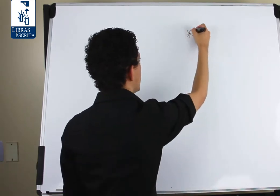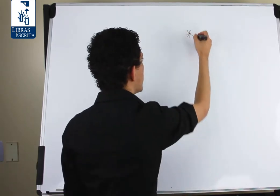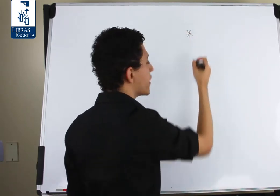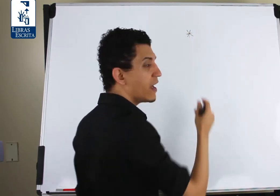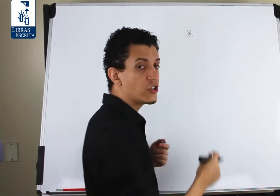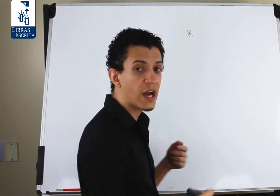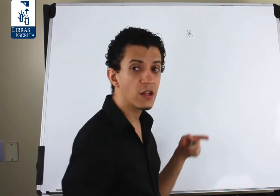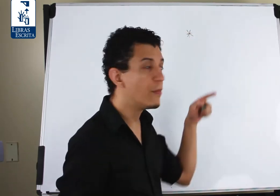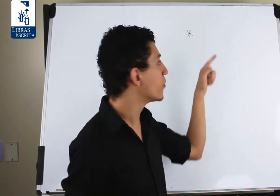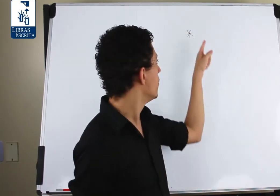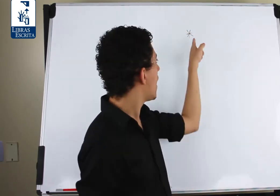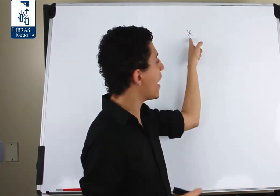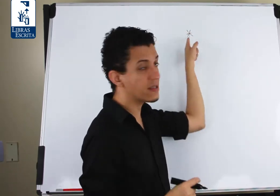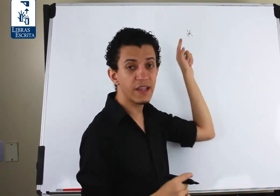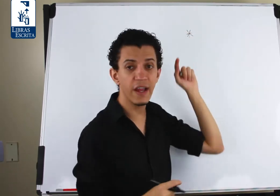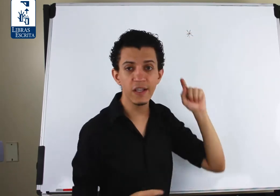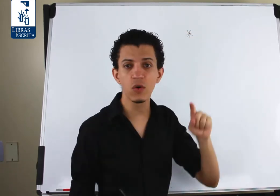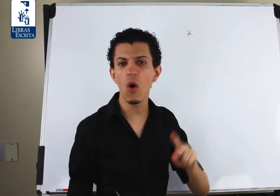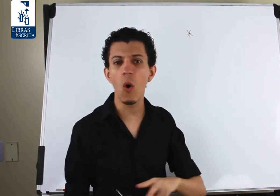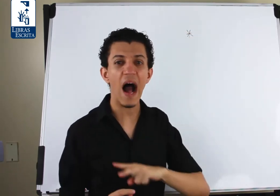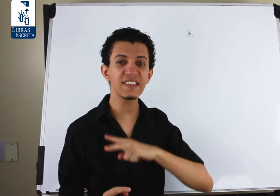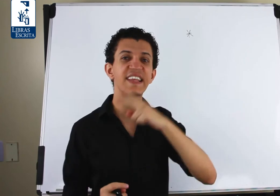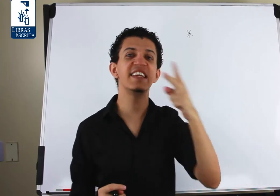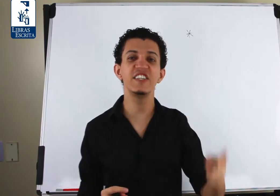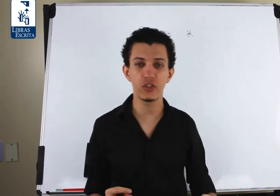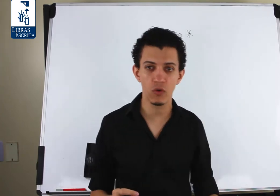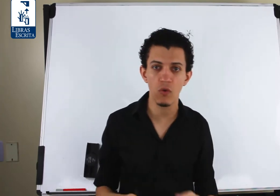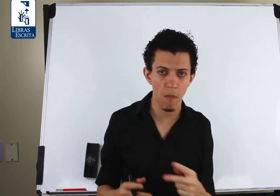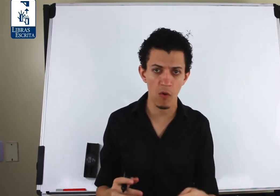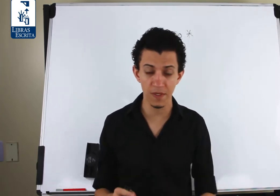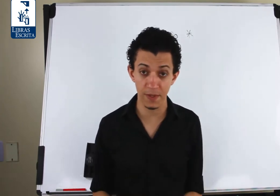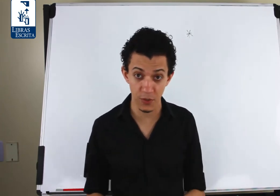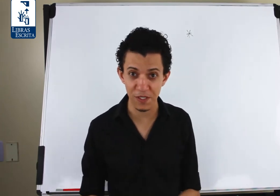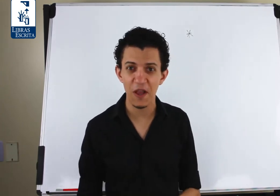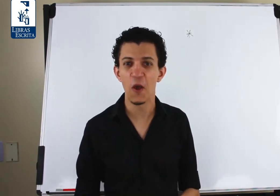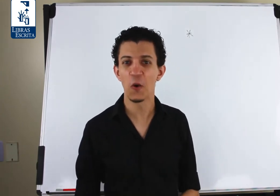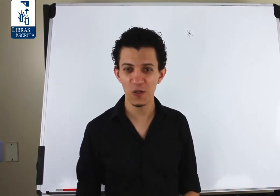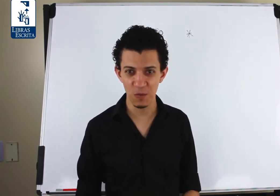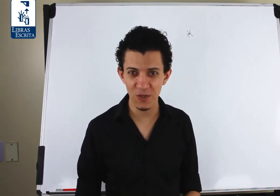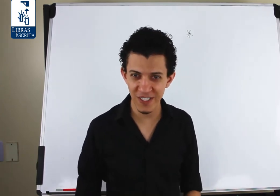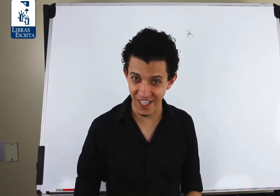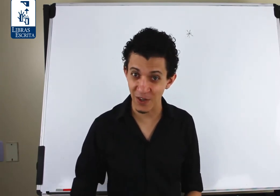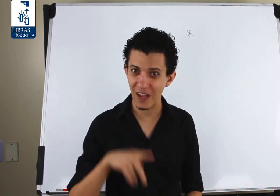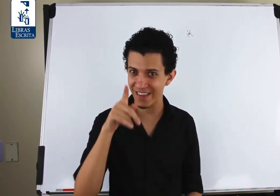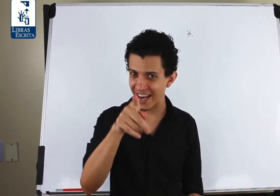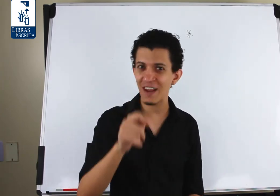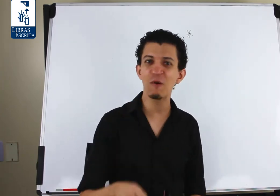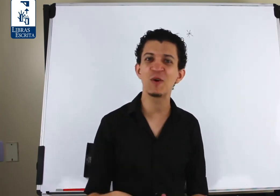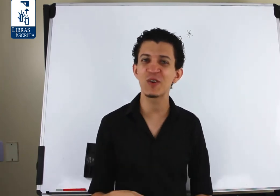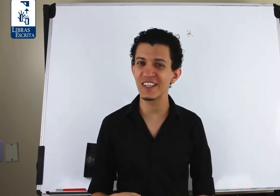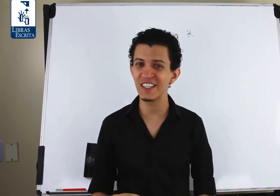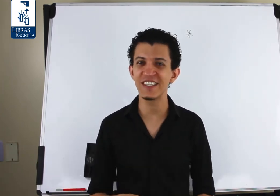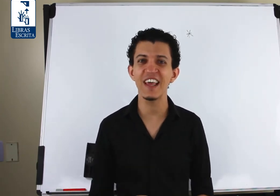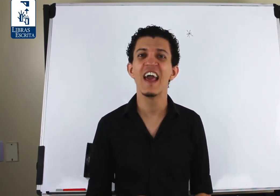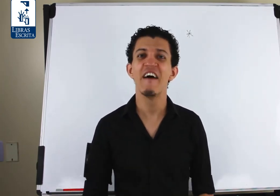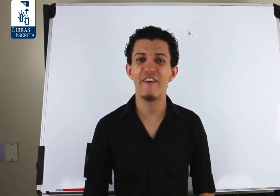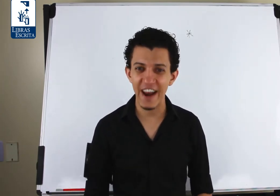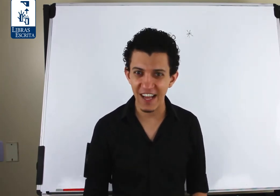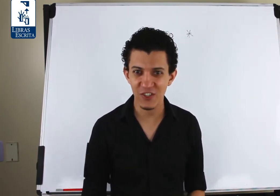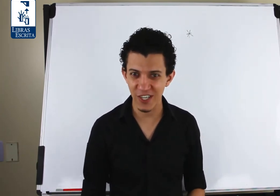Que é indicado por um asterisco ou asterístico, como algumas pessoas costumam dizer. Então até na língua portuguesa a gente tem variações